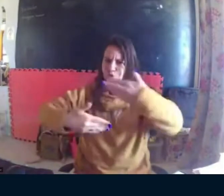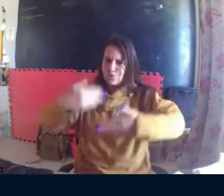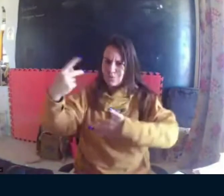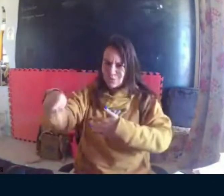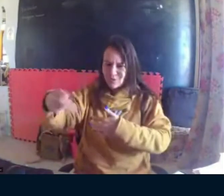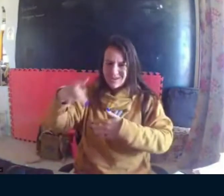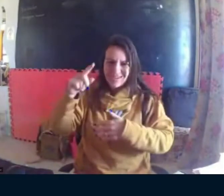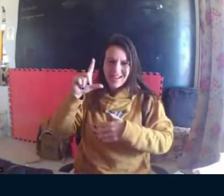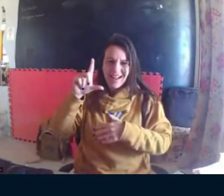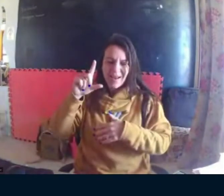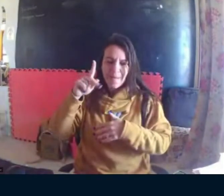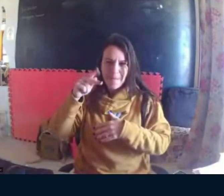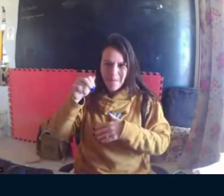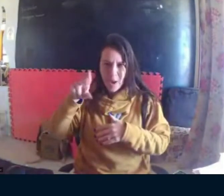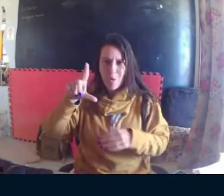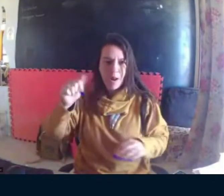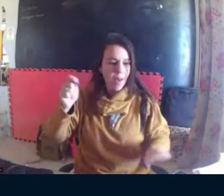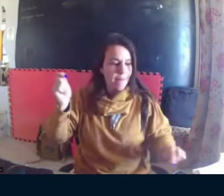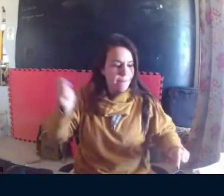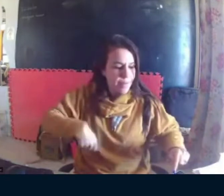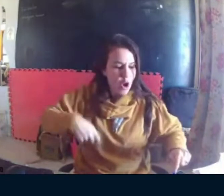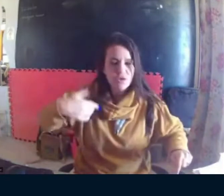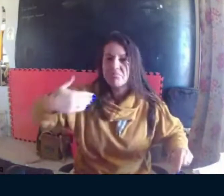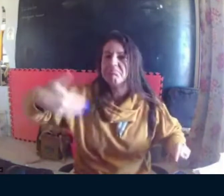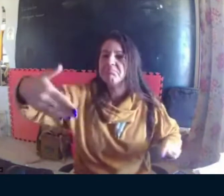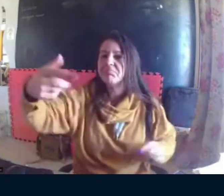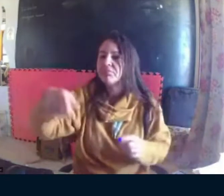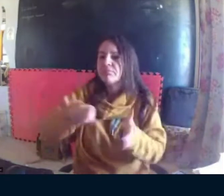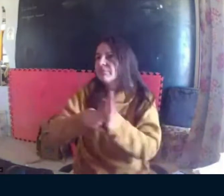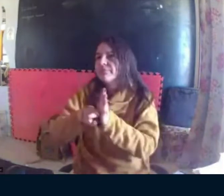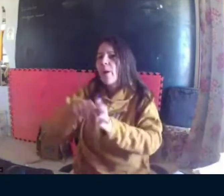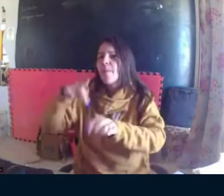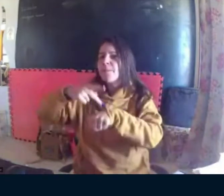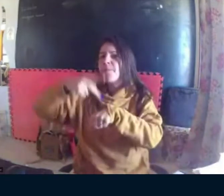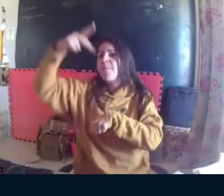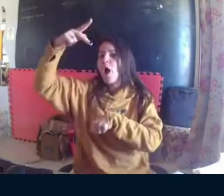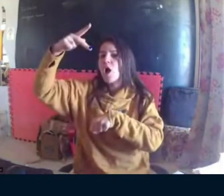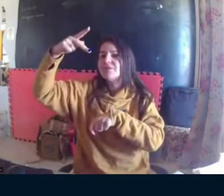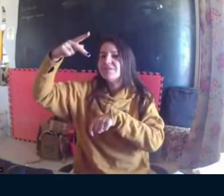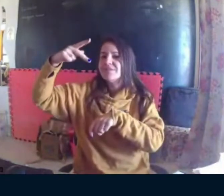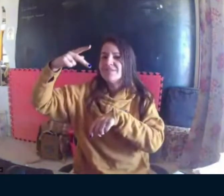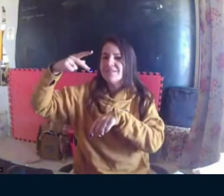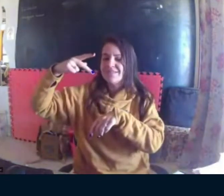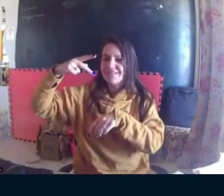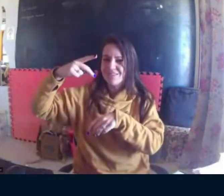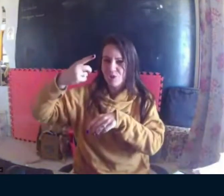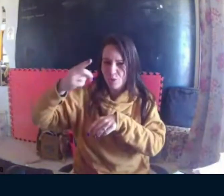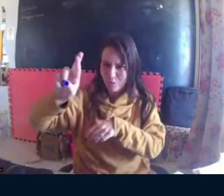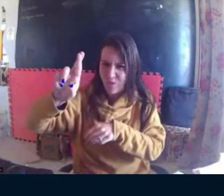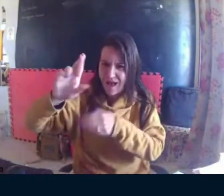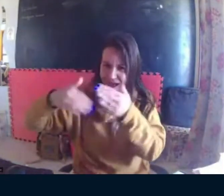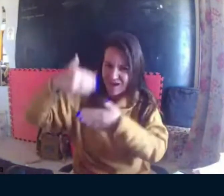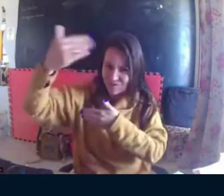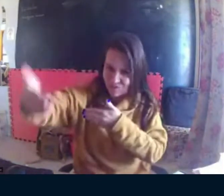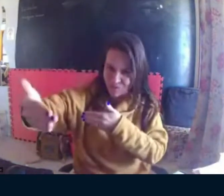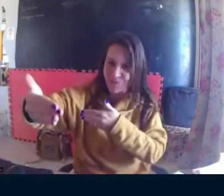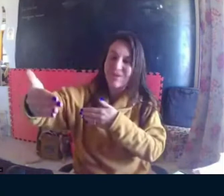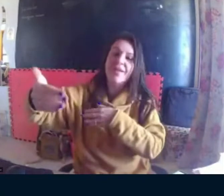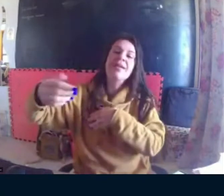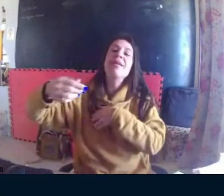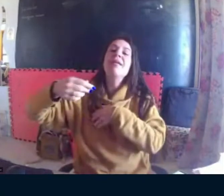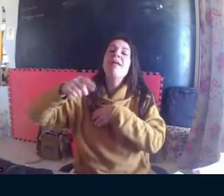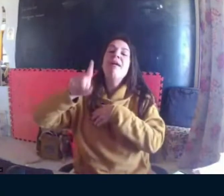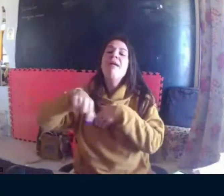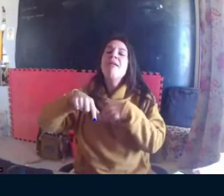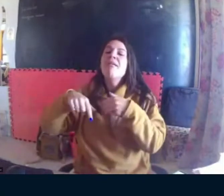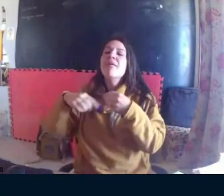e esse desenvolvimento da Paula, você pode continuar a pesquisa num pós-doutorado para